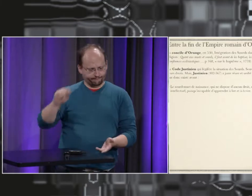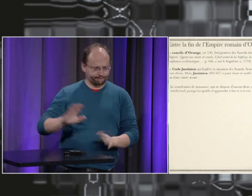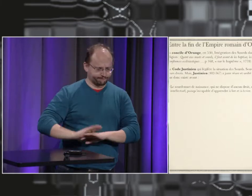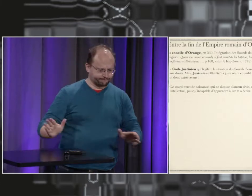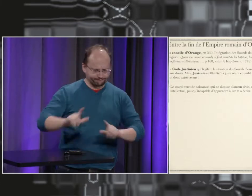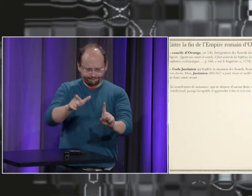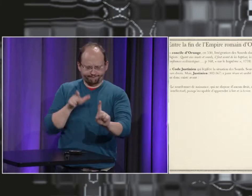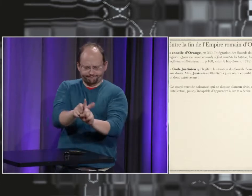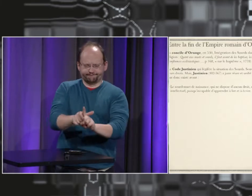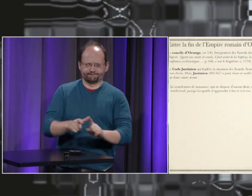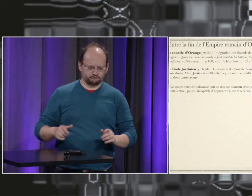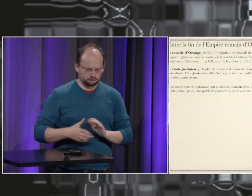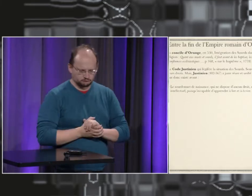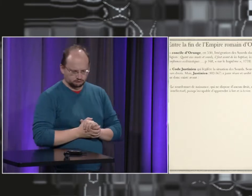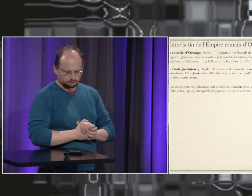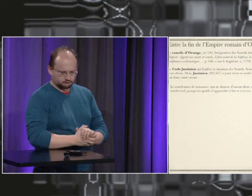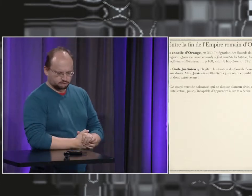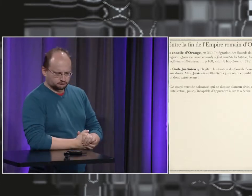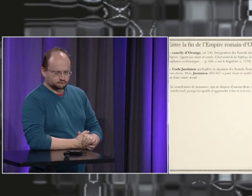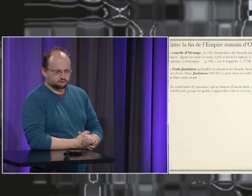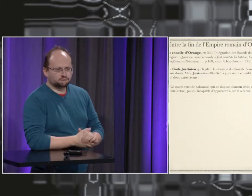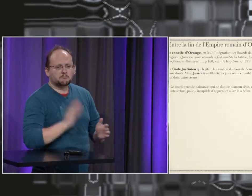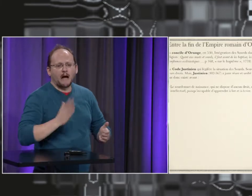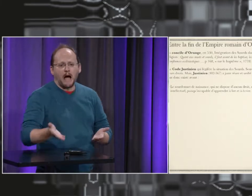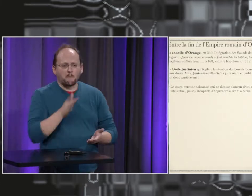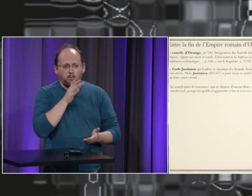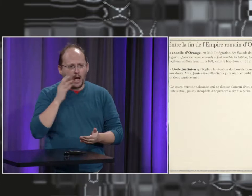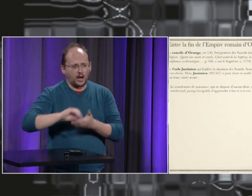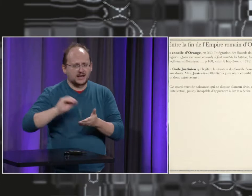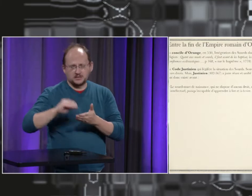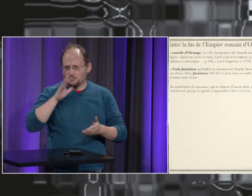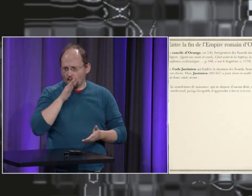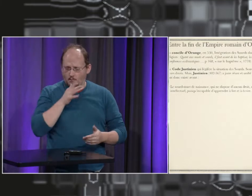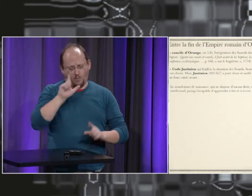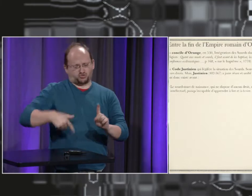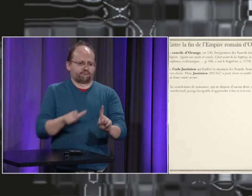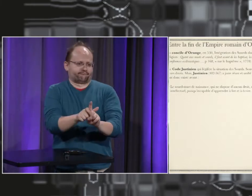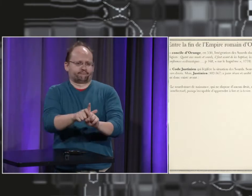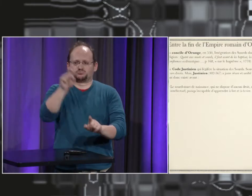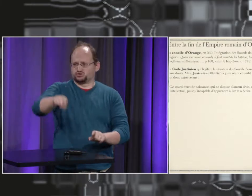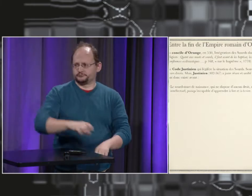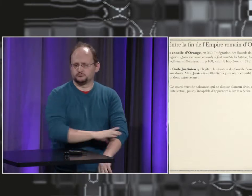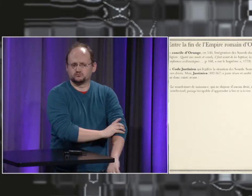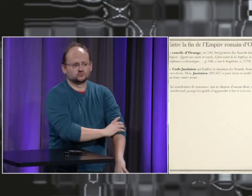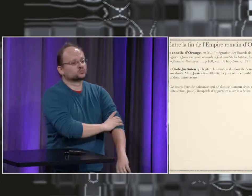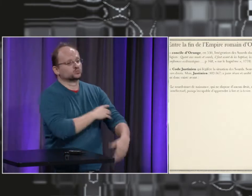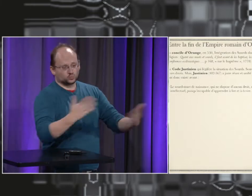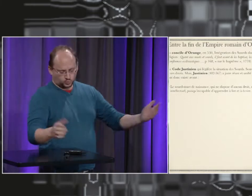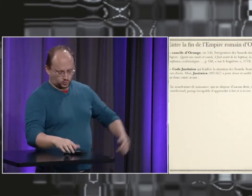une personne sourde née sourde n'avait aucun droit à cette époque il était considéré comme une personne déficiente